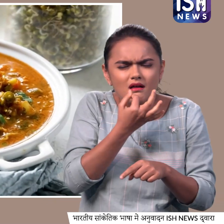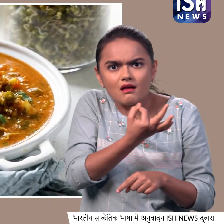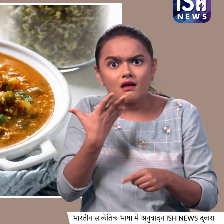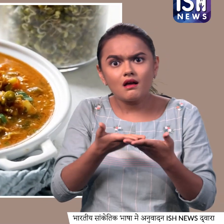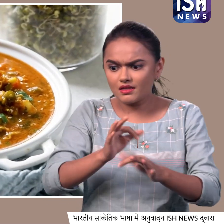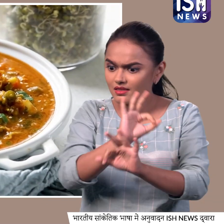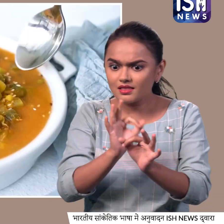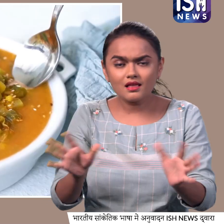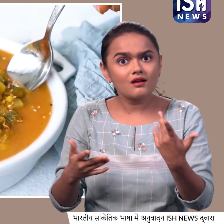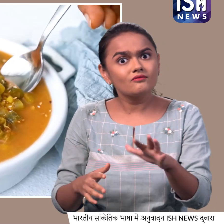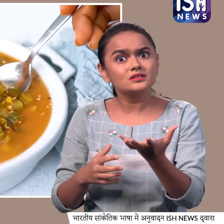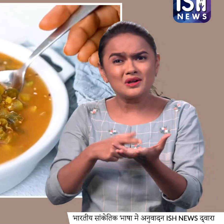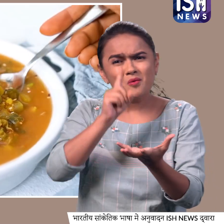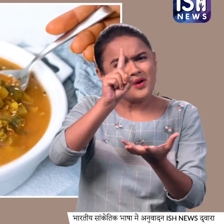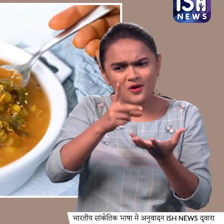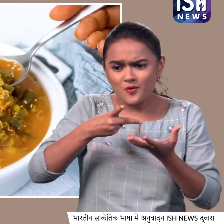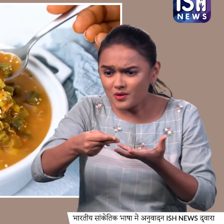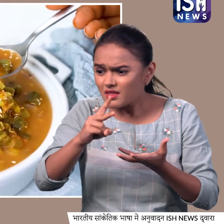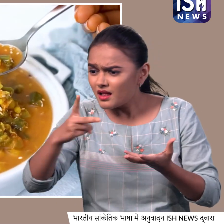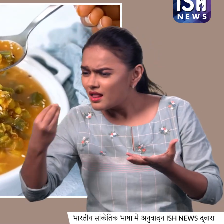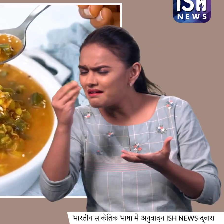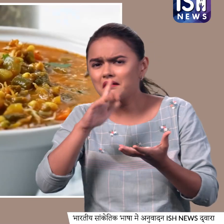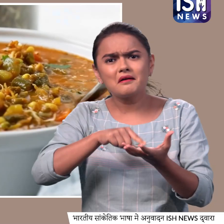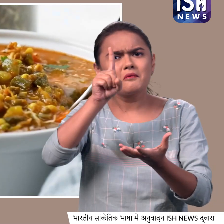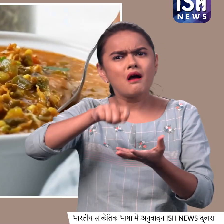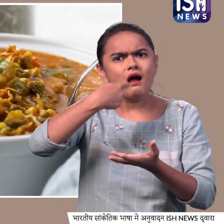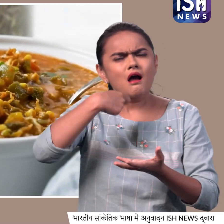तयार, आप इसको अकेले ही फुल मील की तरह खा सकते हैं